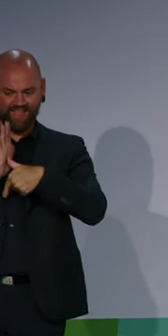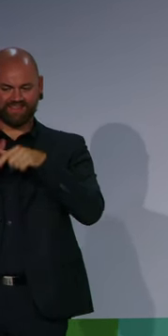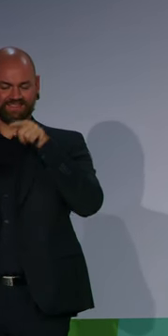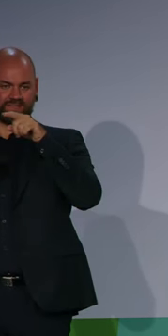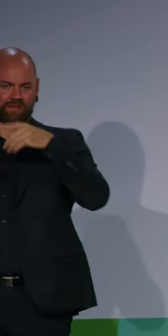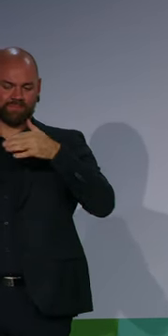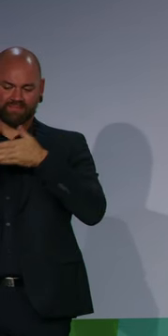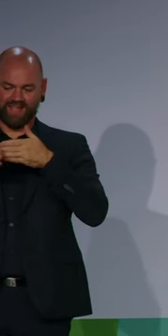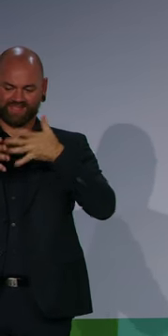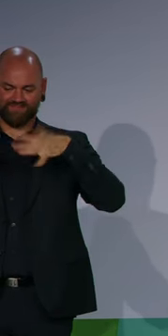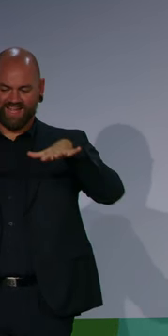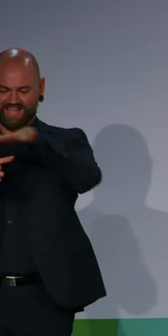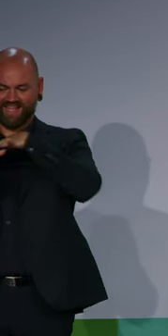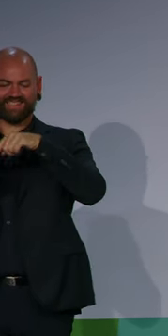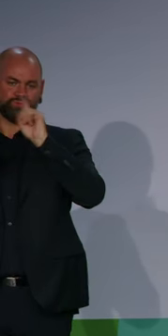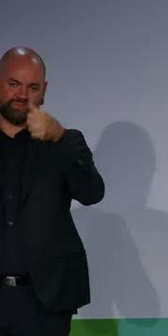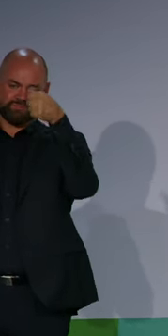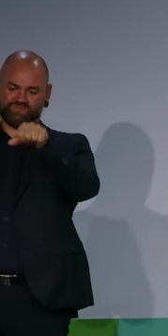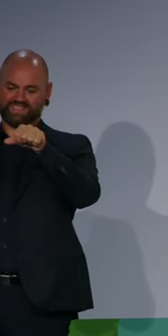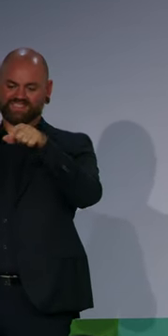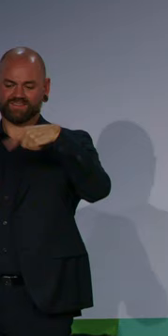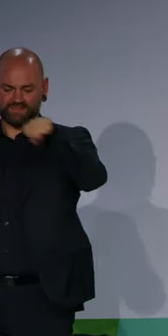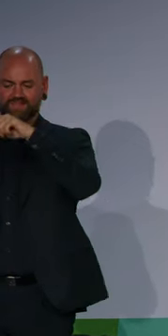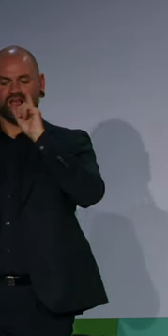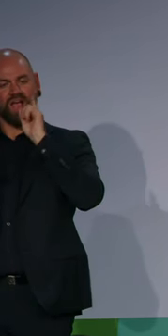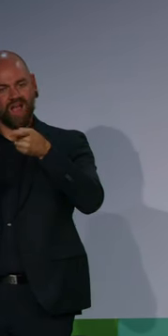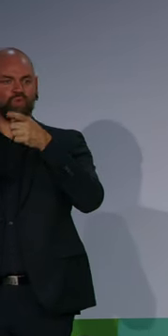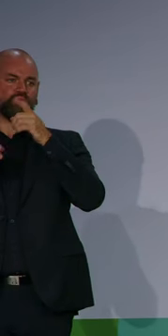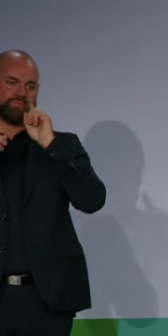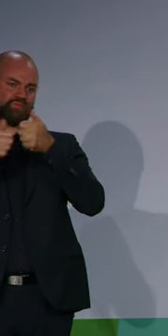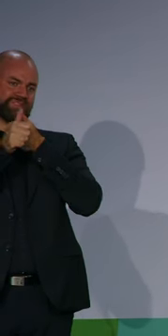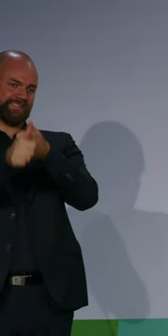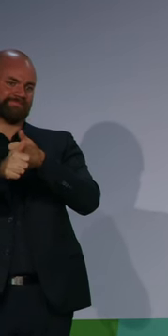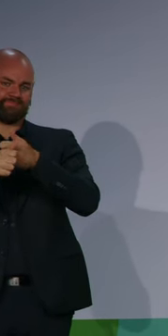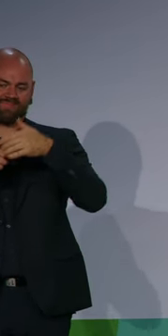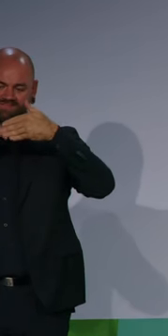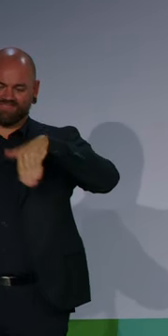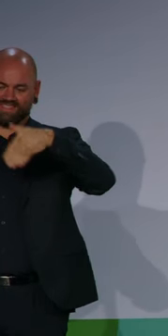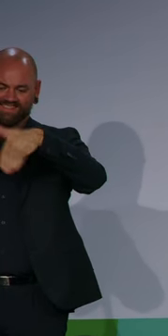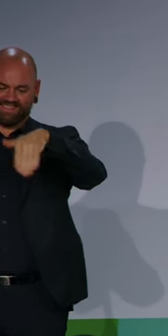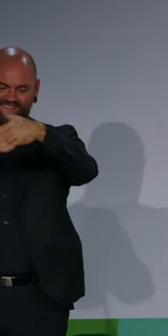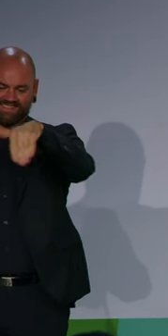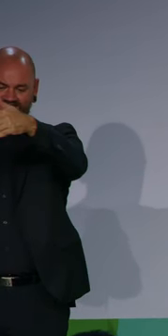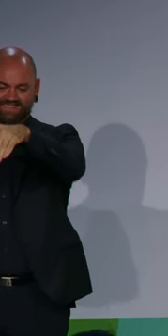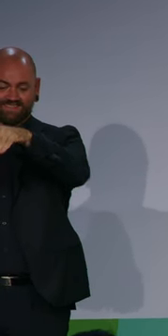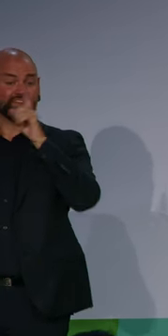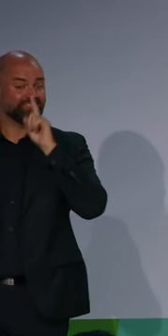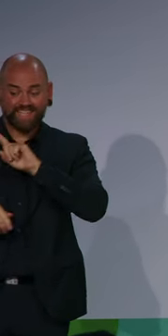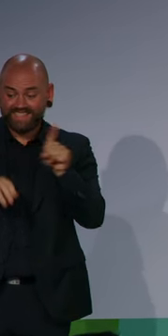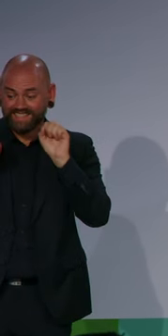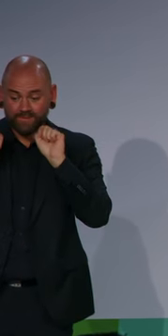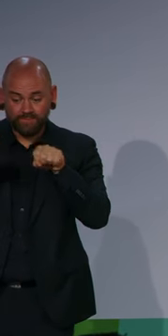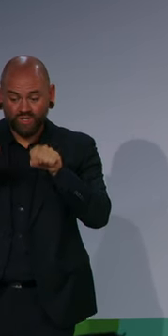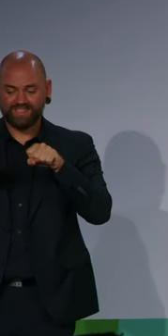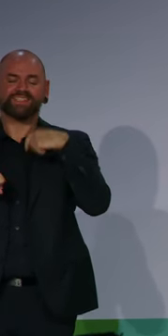Vorkehrungen. Also erst mal Barrierefreiheit und wenn das nicht geht, die angemessenen Vorkehrungen. Und in dem Zusammenhang haben wir jetzt drei